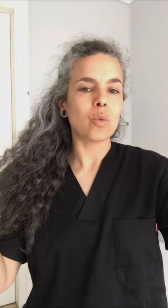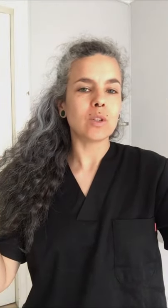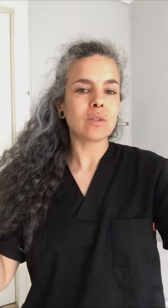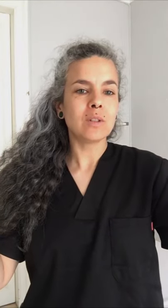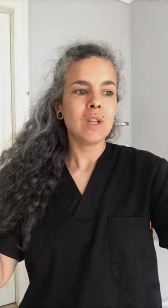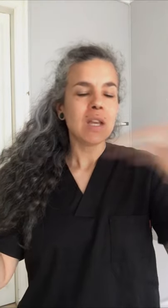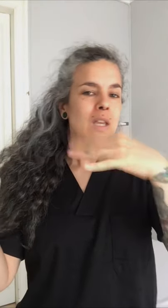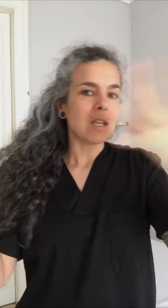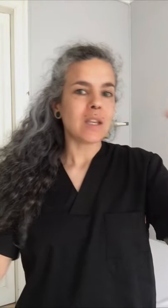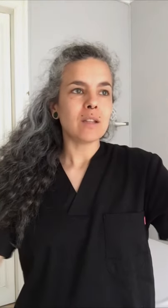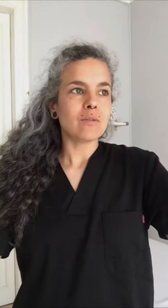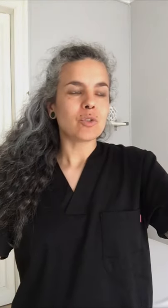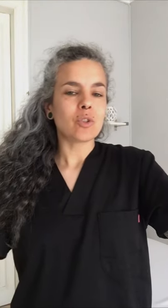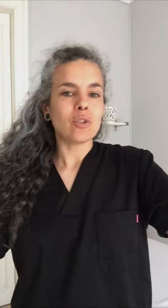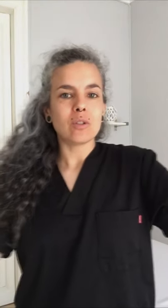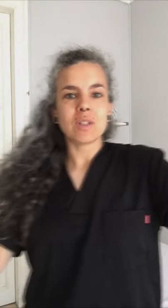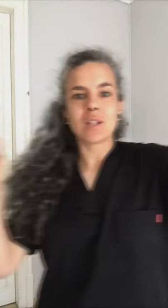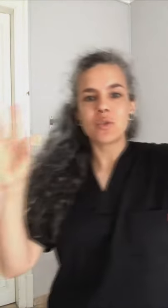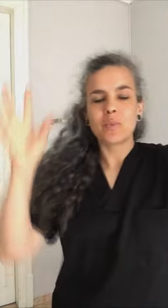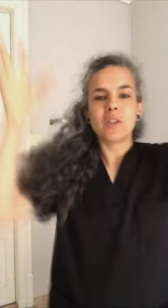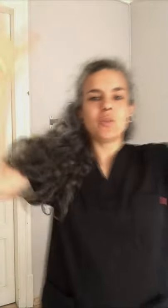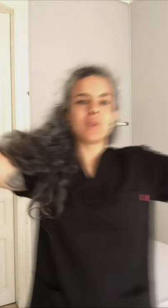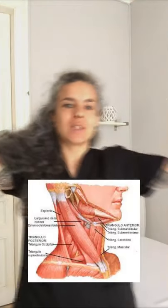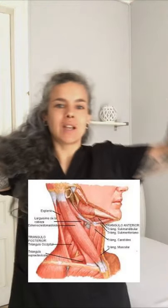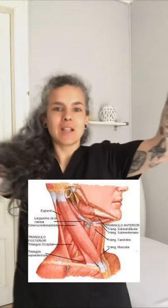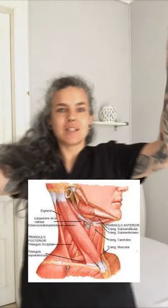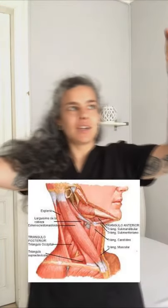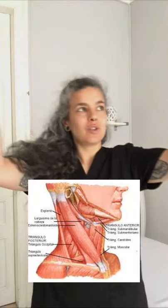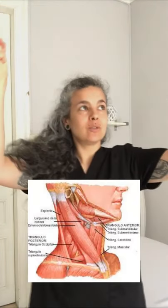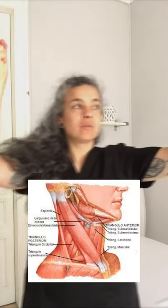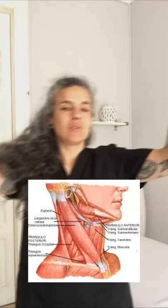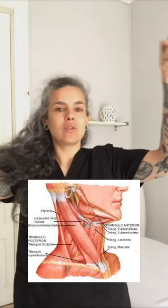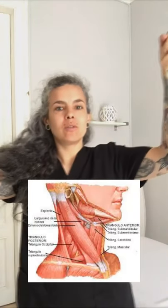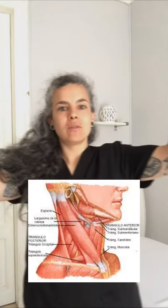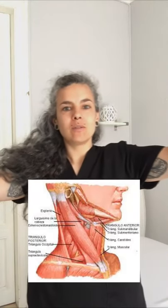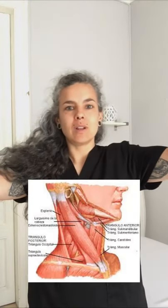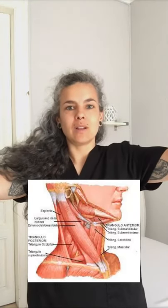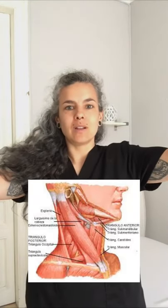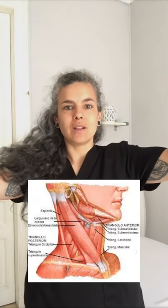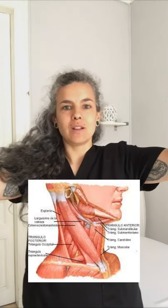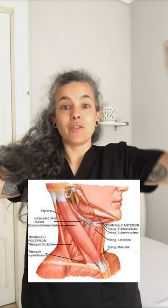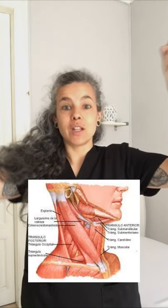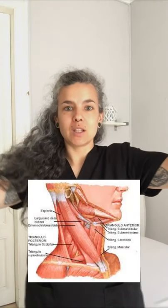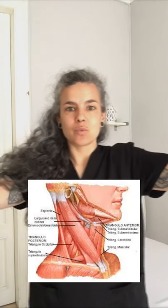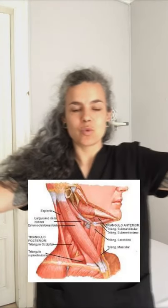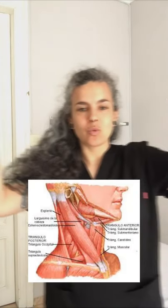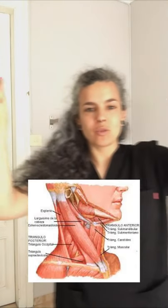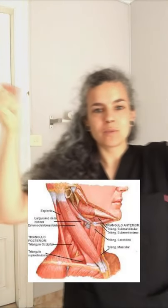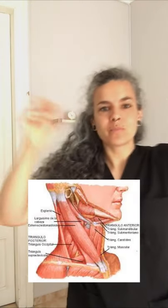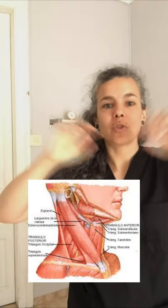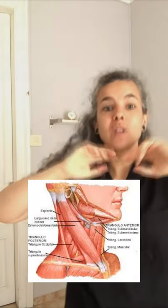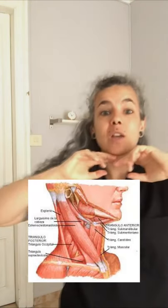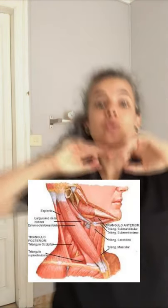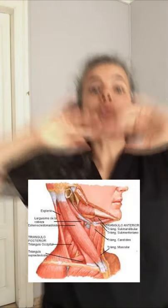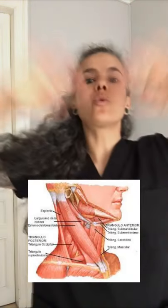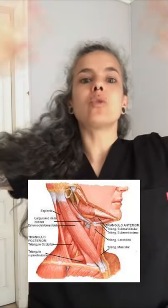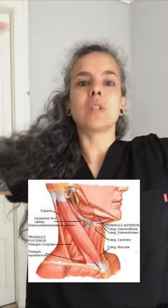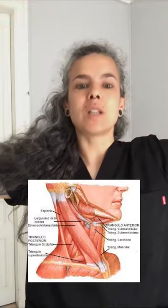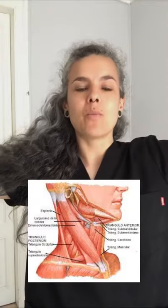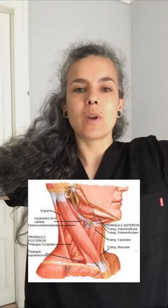hueso, y solo está suspendido porque está enganchado con diferentes músculos. Entonces, hay unos músculos que están por